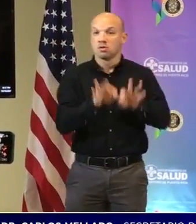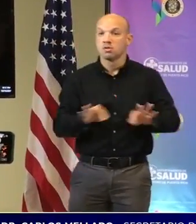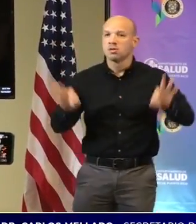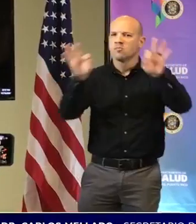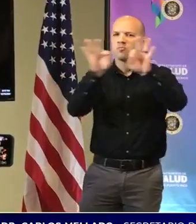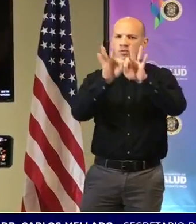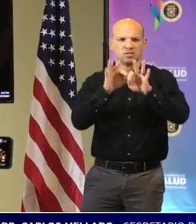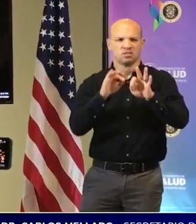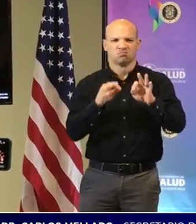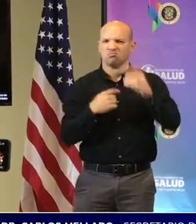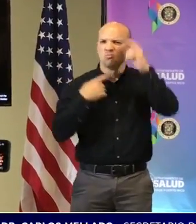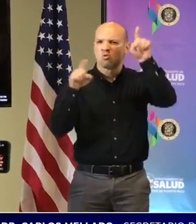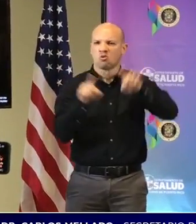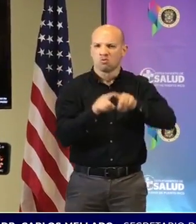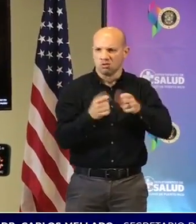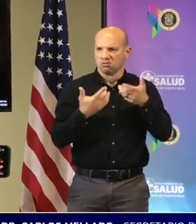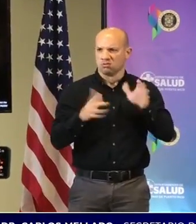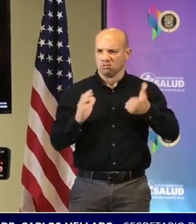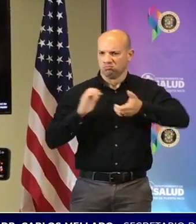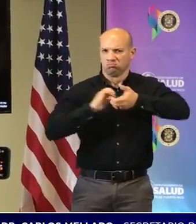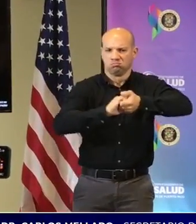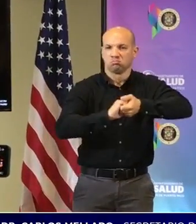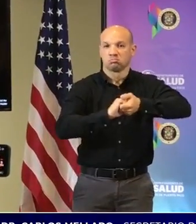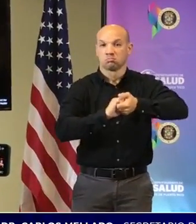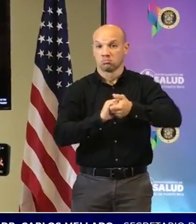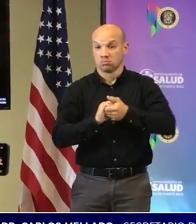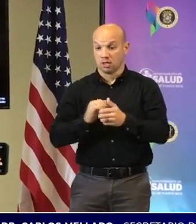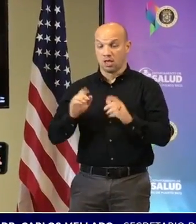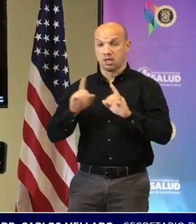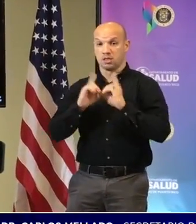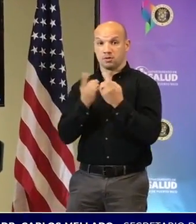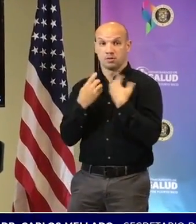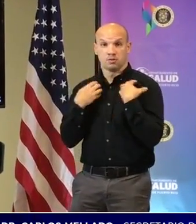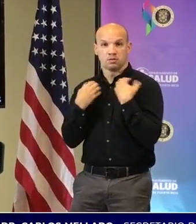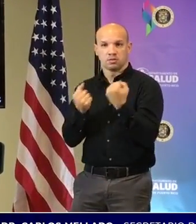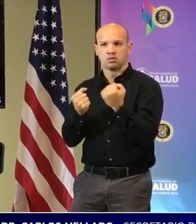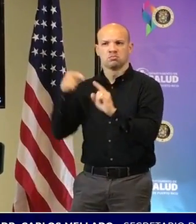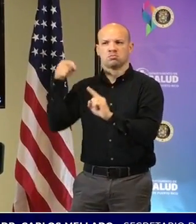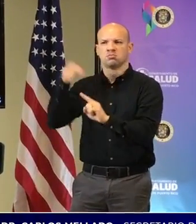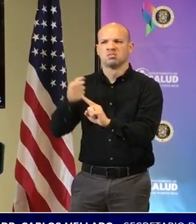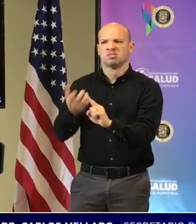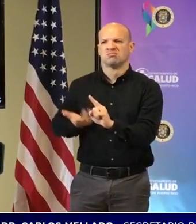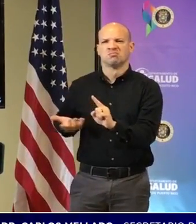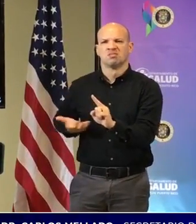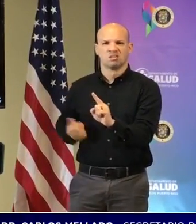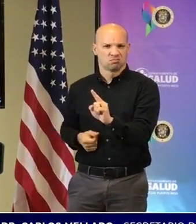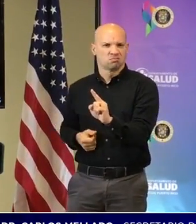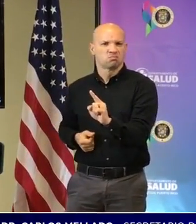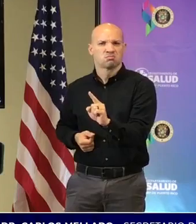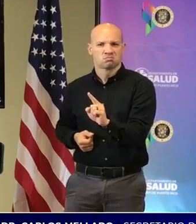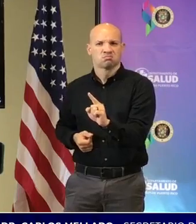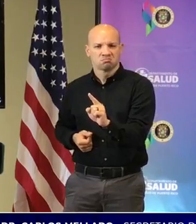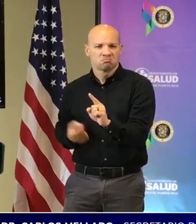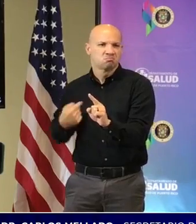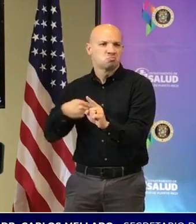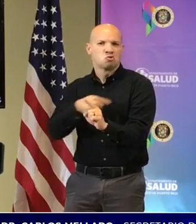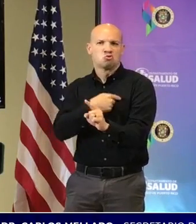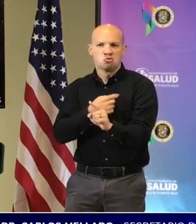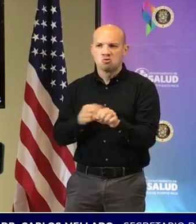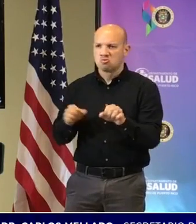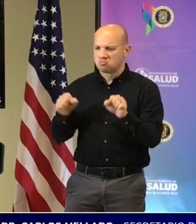realizando. Ciertamente la labor del Departamento de Salud es poder generar la data. Como le dije en un principio, ¿verdad? Nosotros podemos